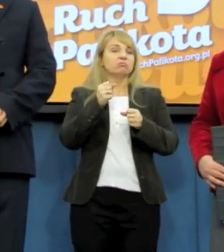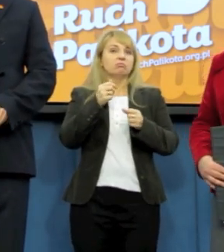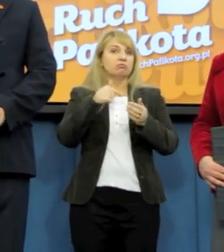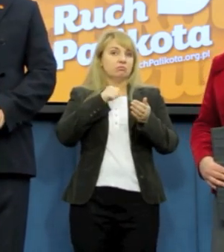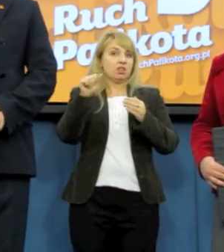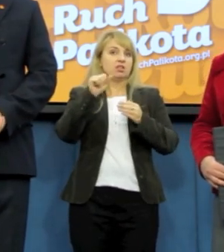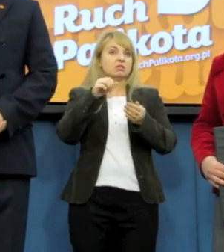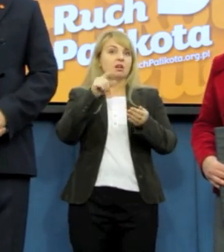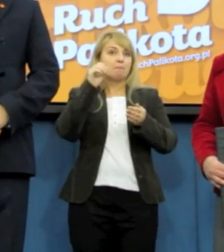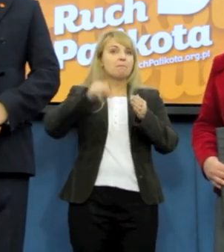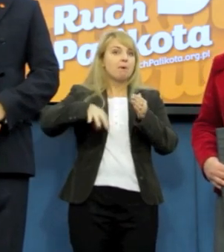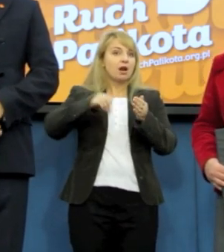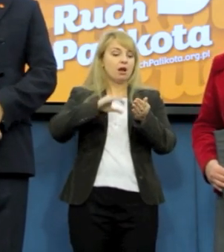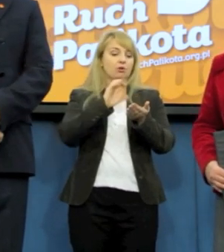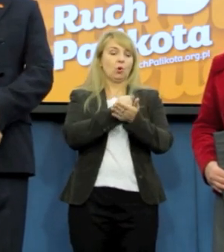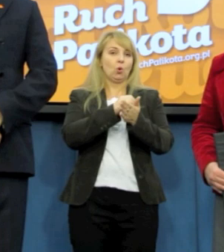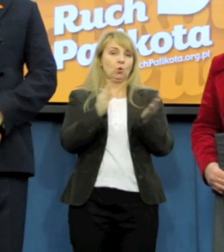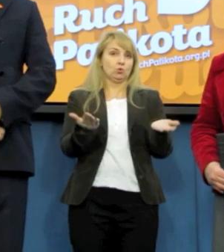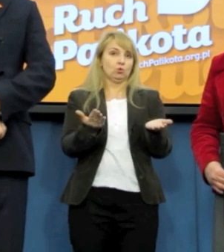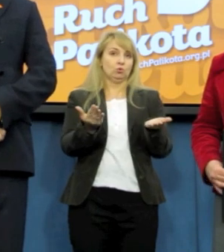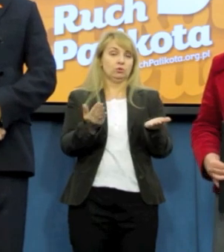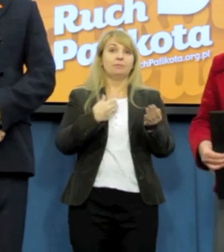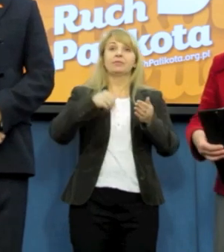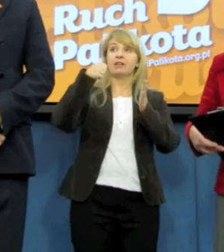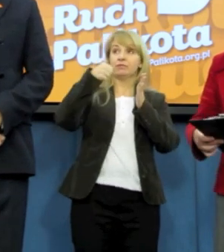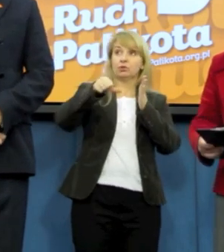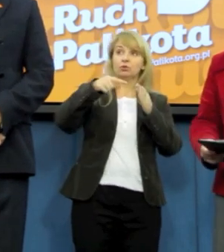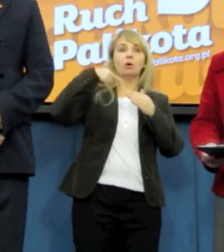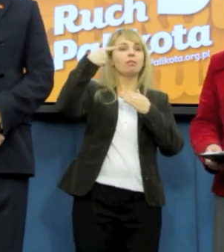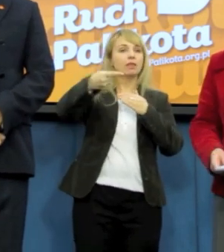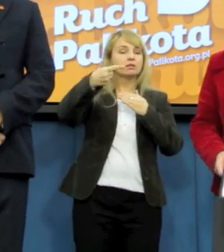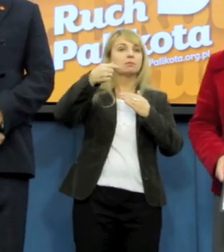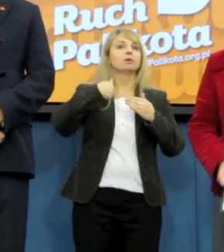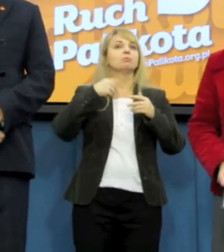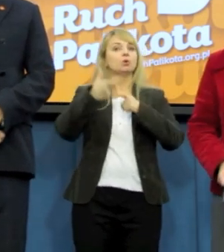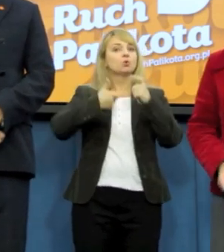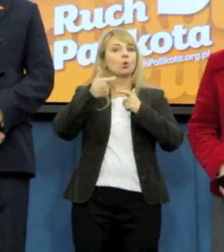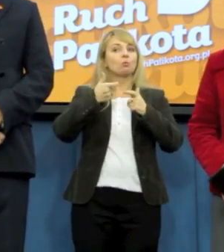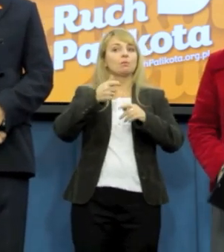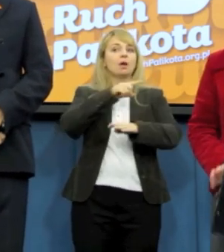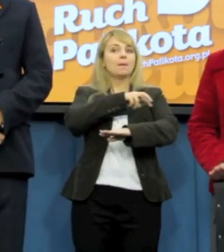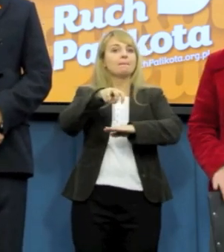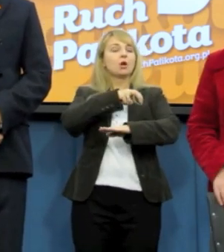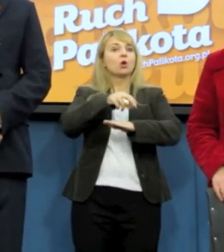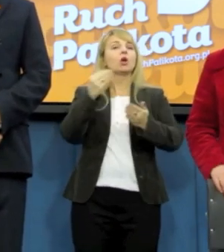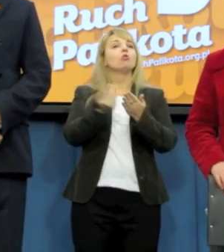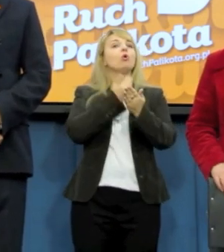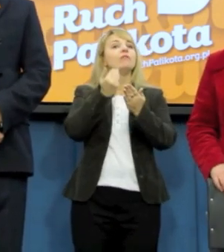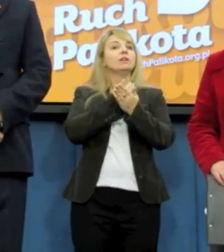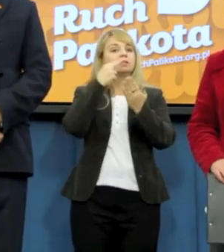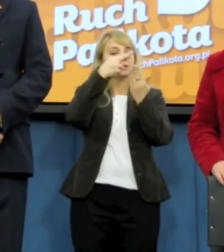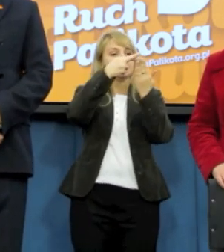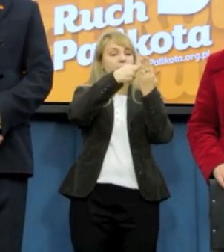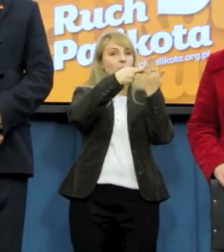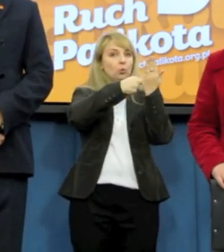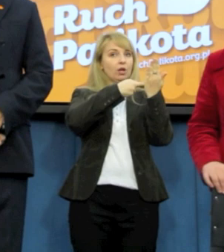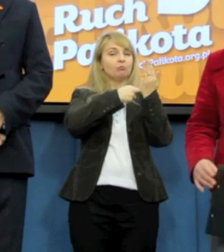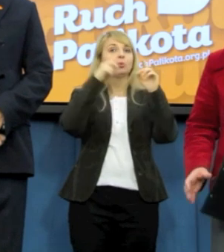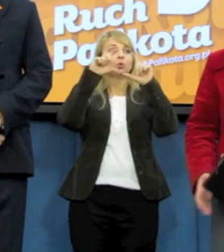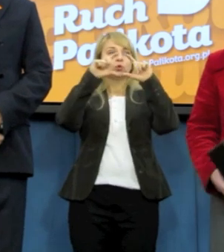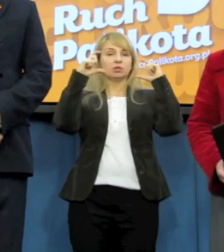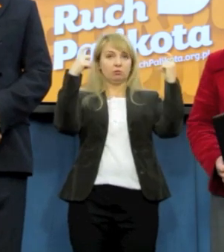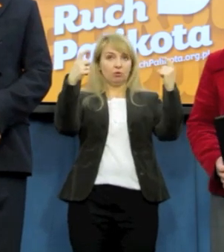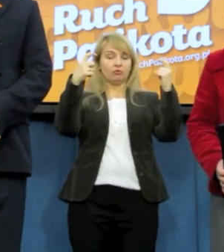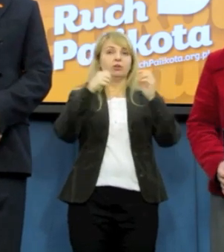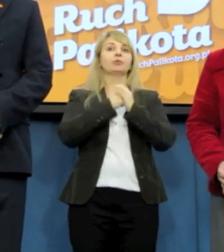tygodniu złożymy do pani marszałkinii Kopacz projekt nowelizacji tego regulaminu. Oczywiście musi w